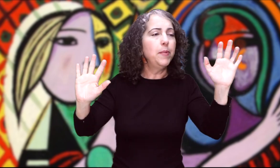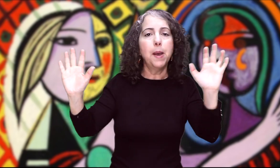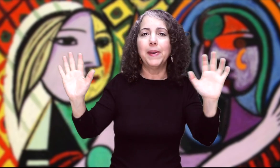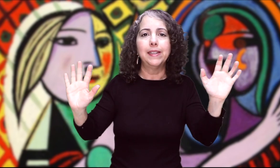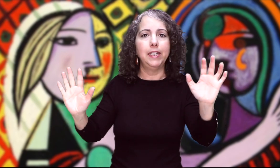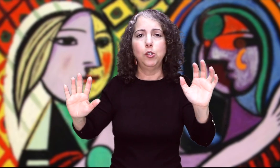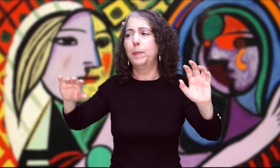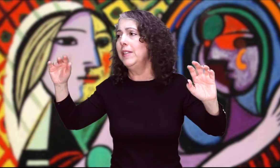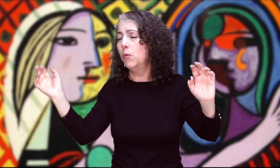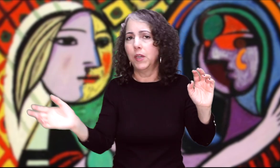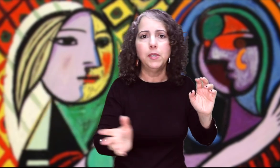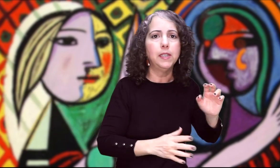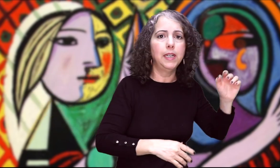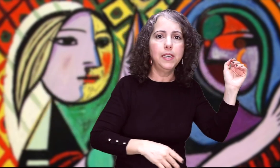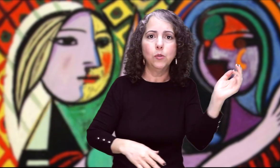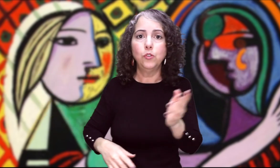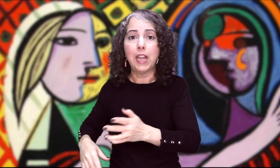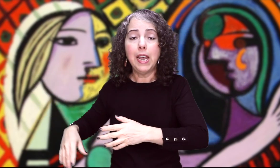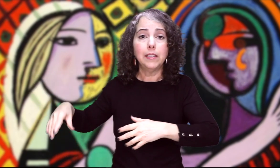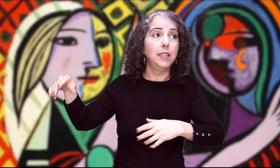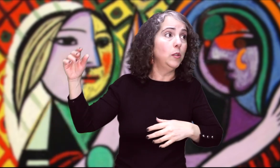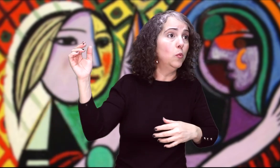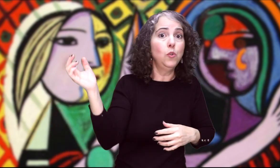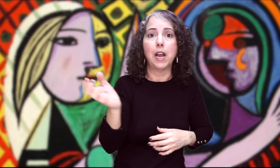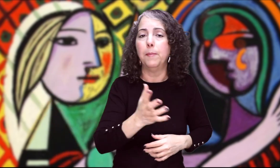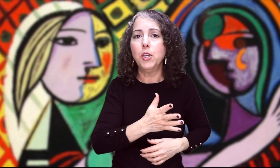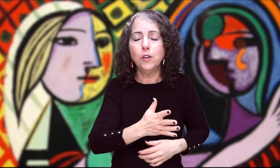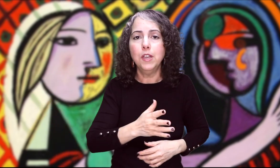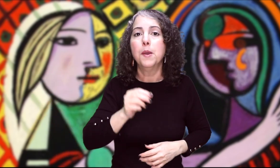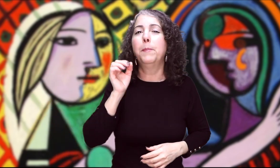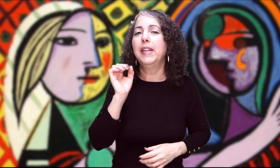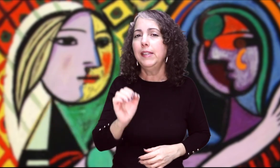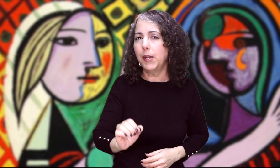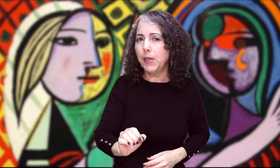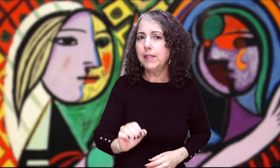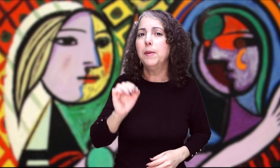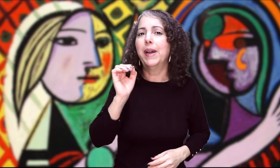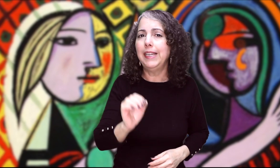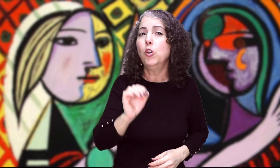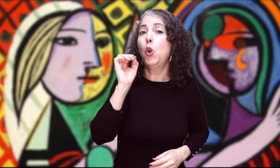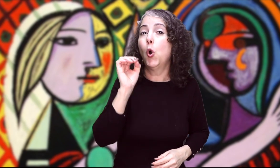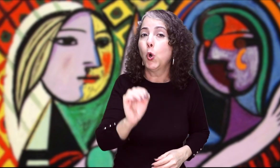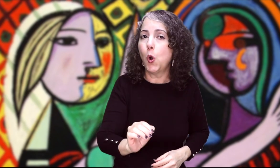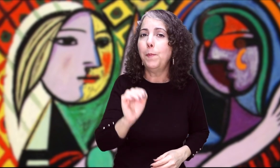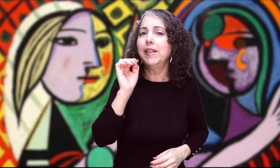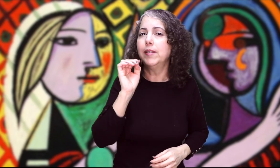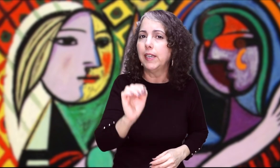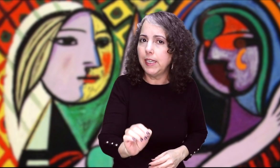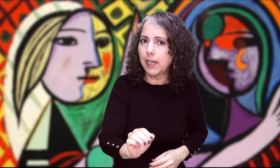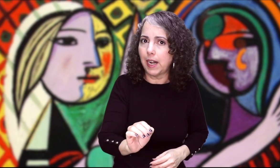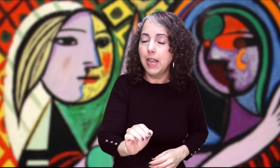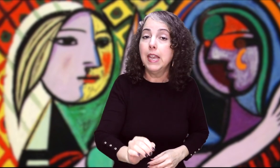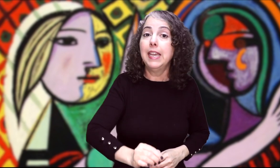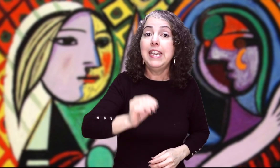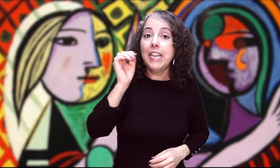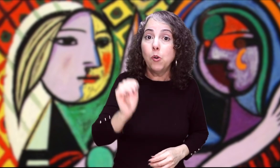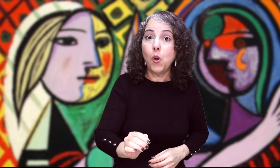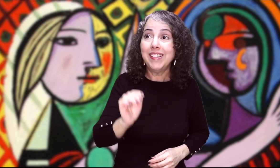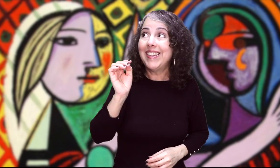había perdido Pasaba una bicicleta Un taxi Un camión Pero esta vez El marido logró perseguirla Y llegó hasta